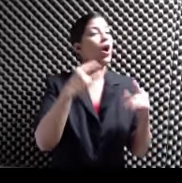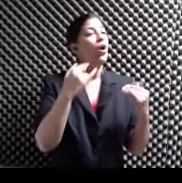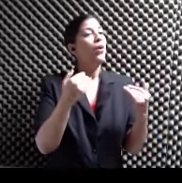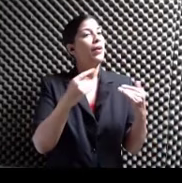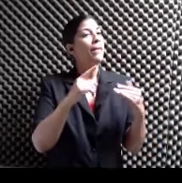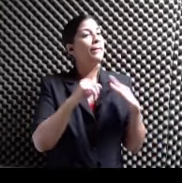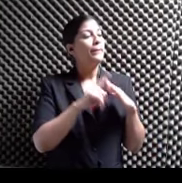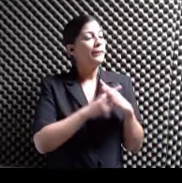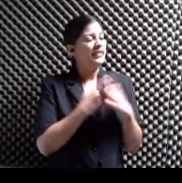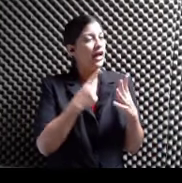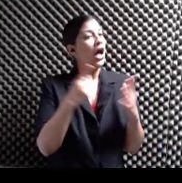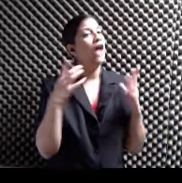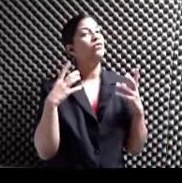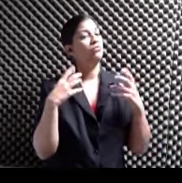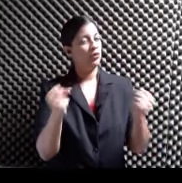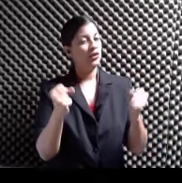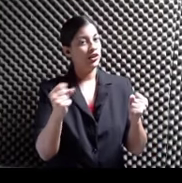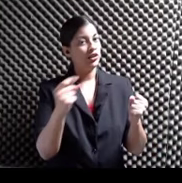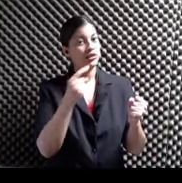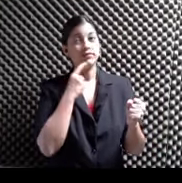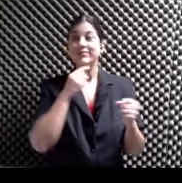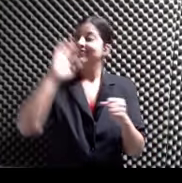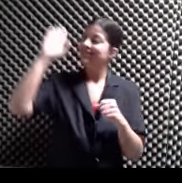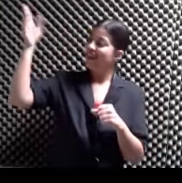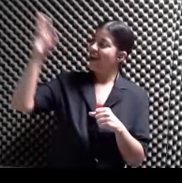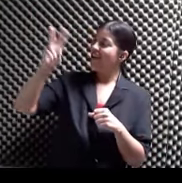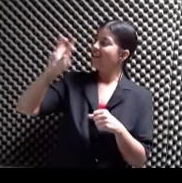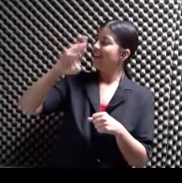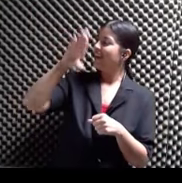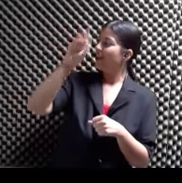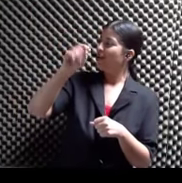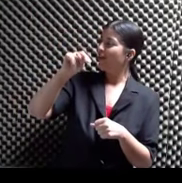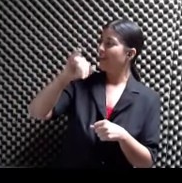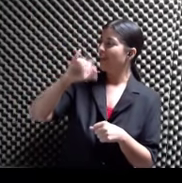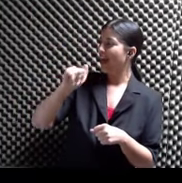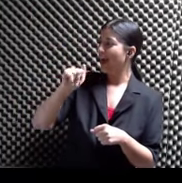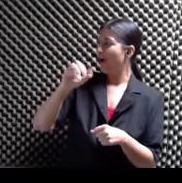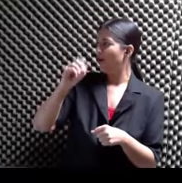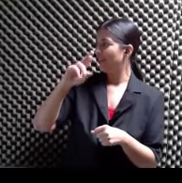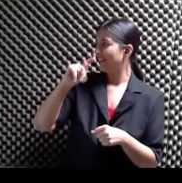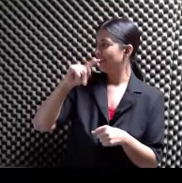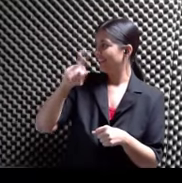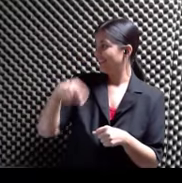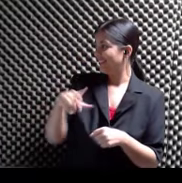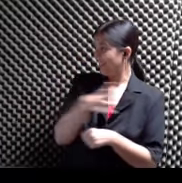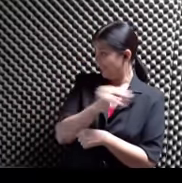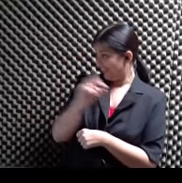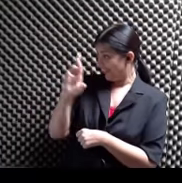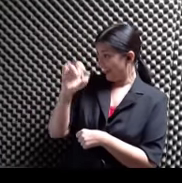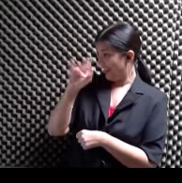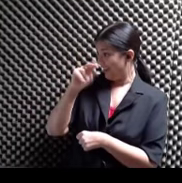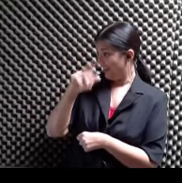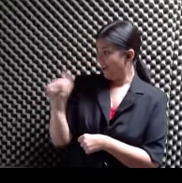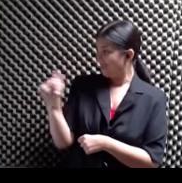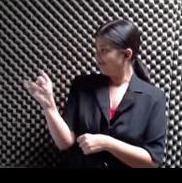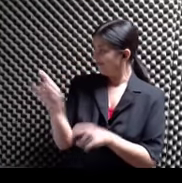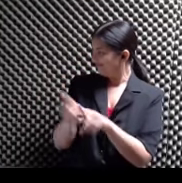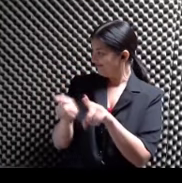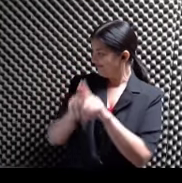fuerte Saludos a Verónica Ortiz Como siempre Y a Reina Mira Ahí está Manos arriba, Reina